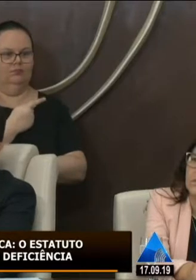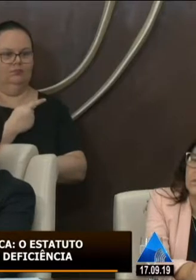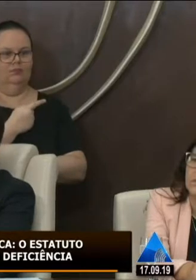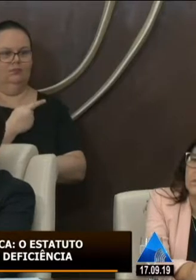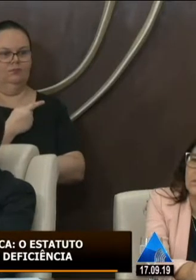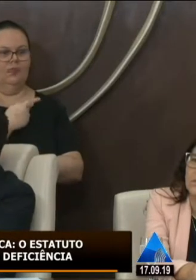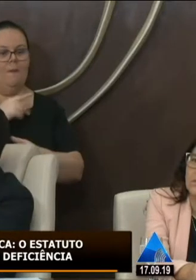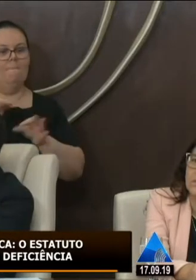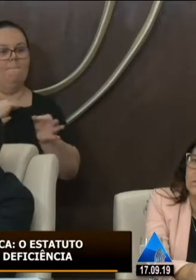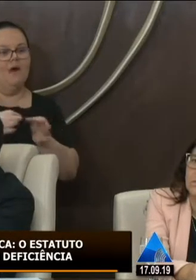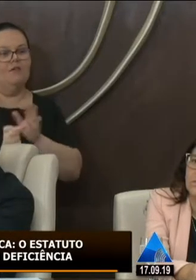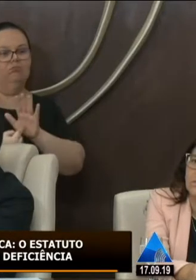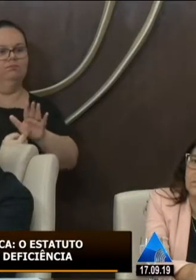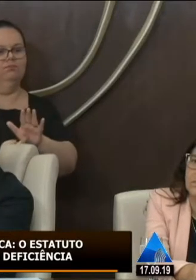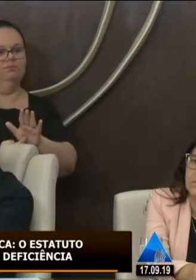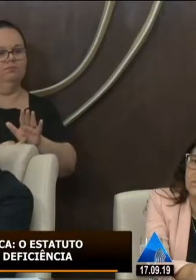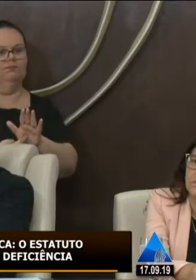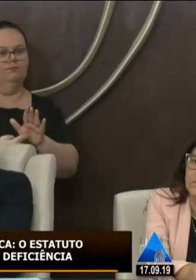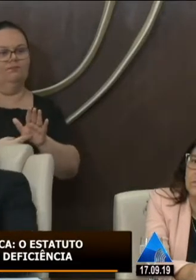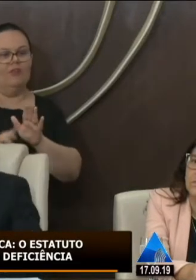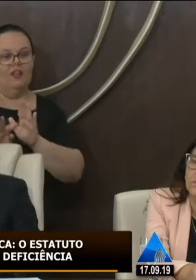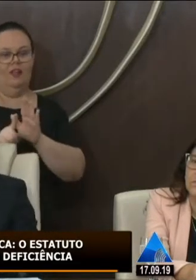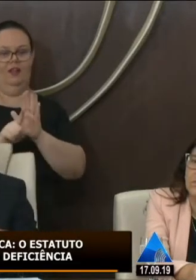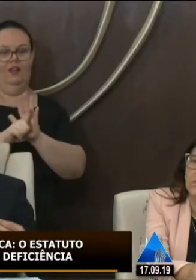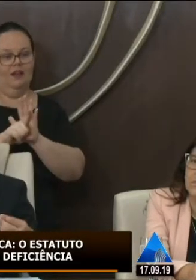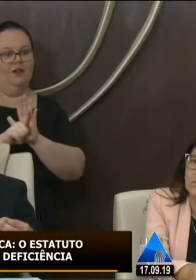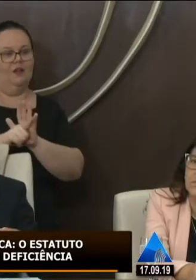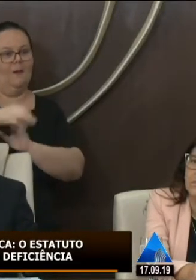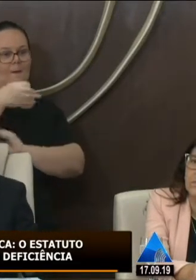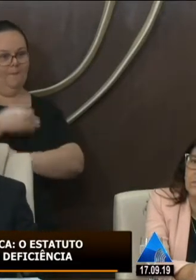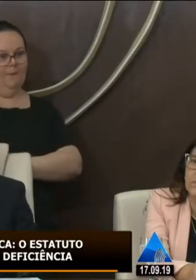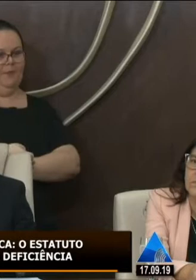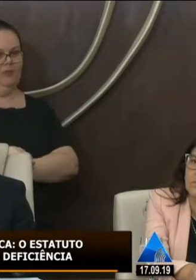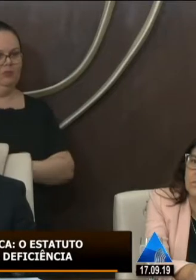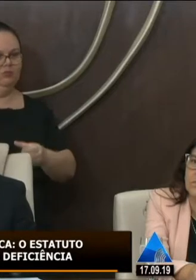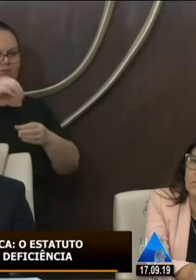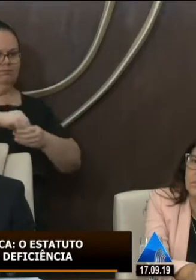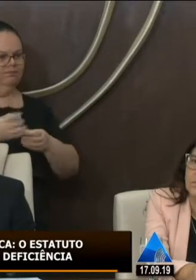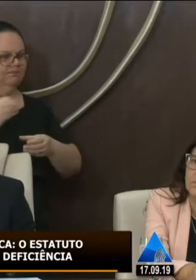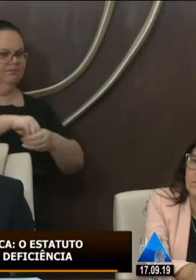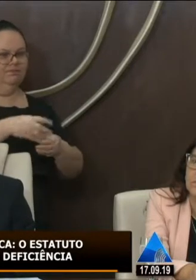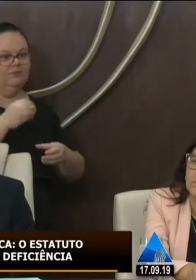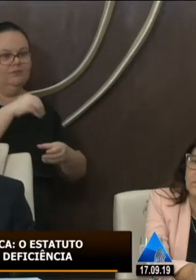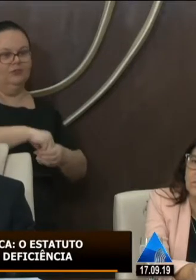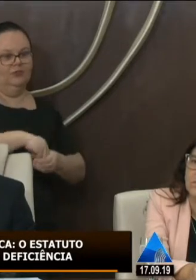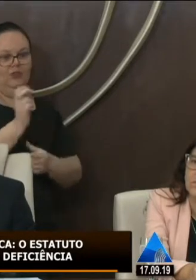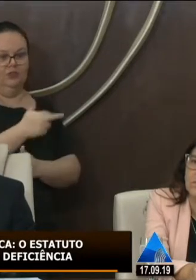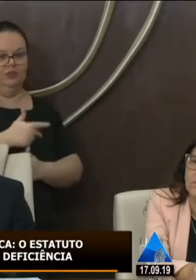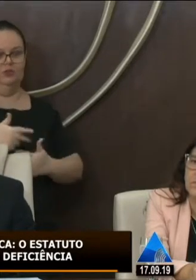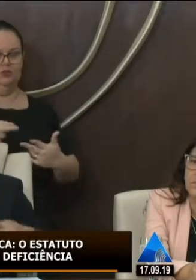propor uma legislação para que essa legislação pudesse conter também